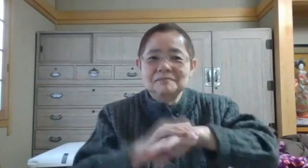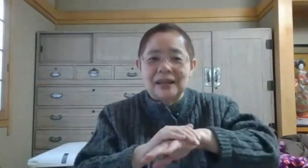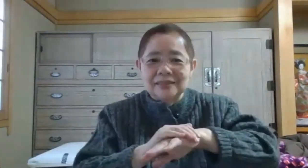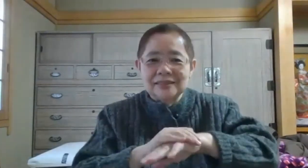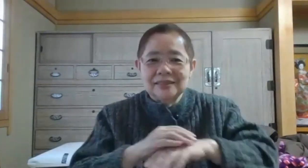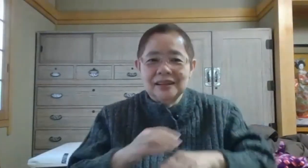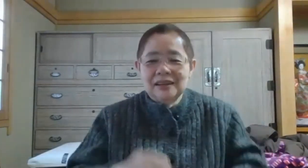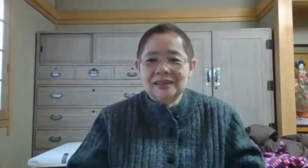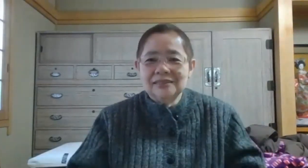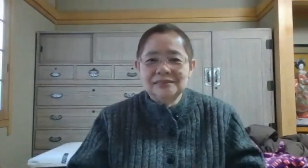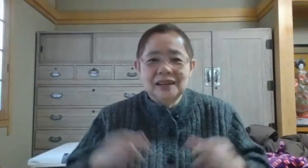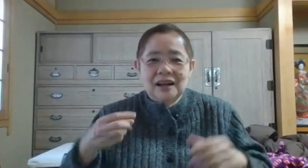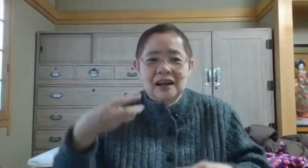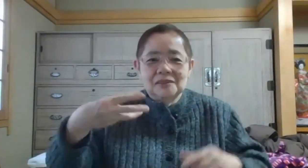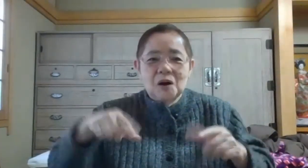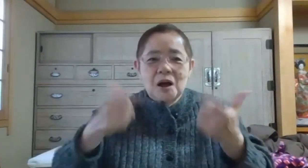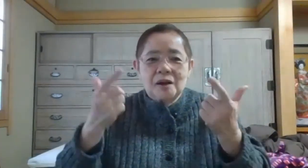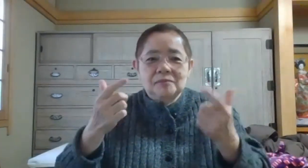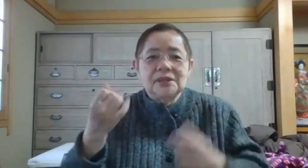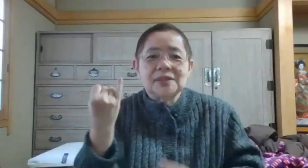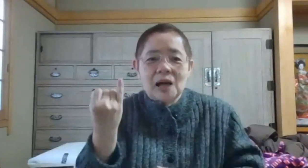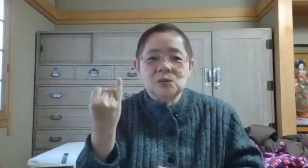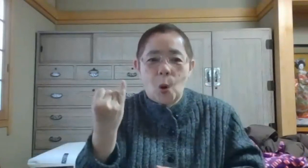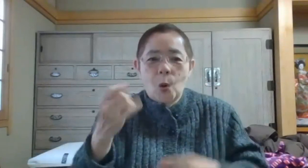この中では、3番目にうまいよ。